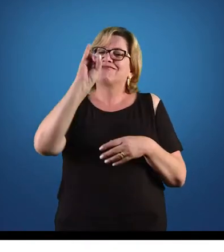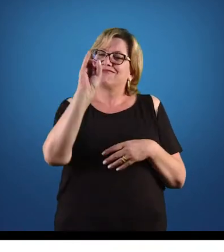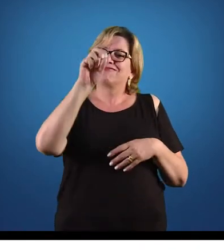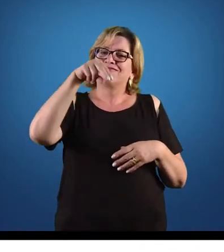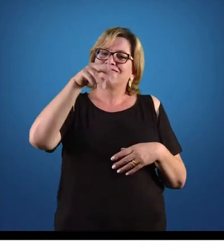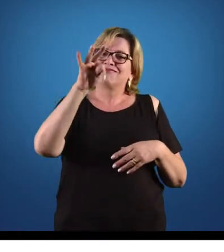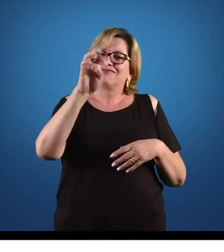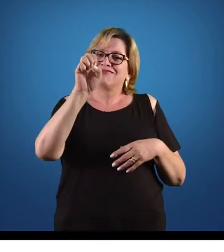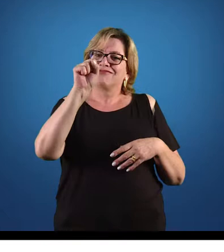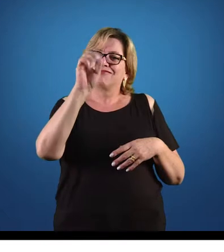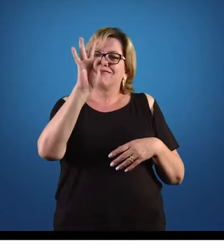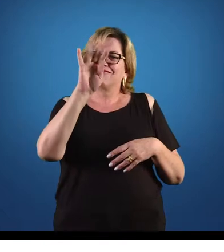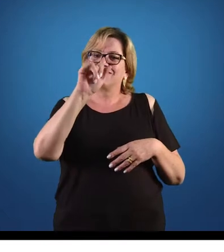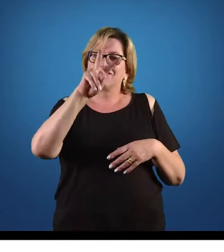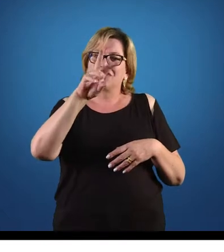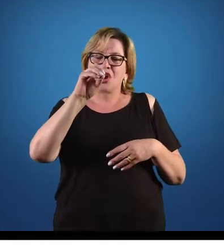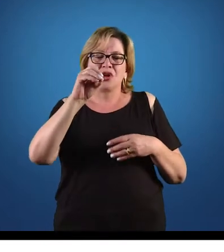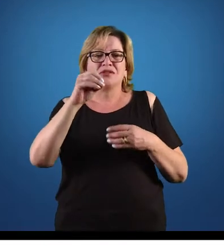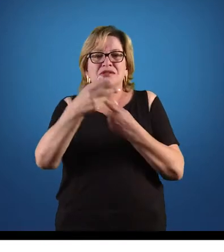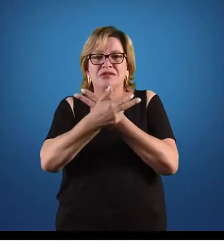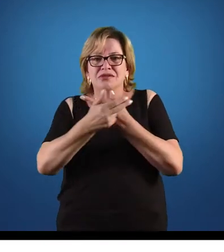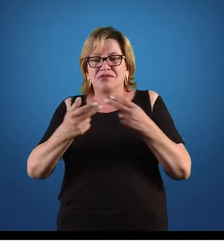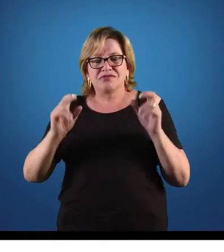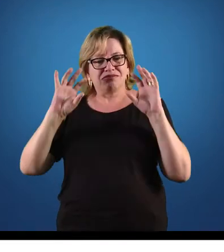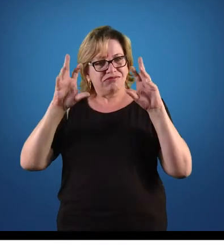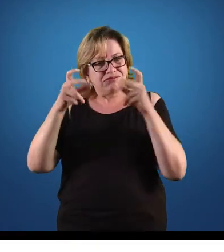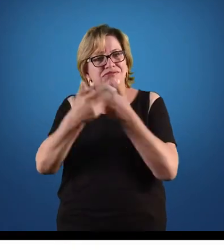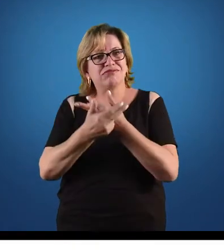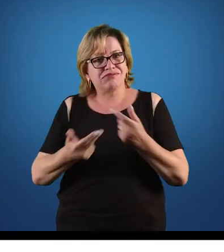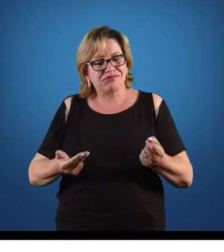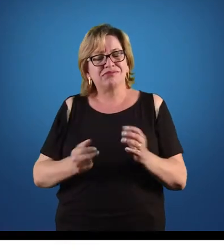de vários animais, vertebrados e invertebrados.